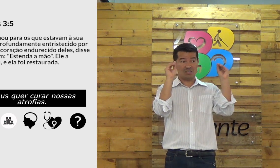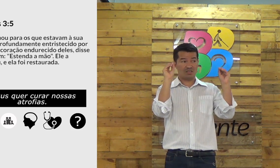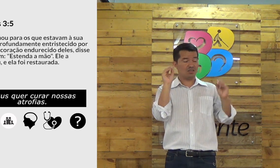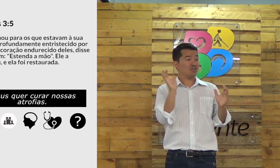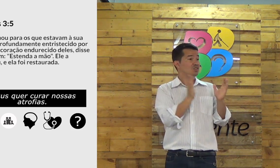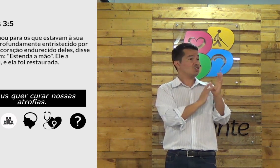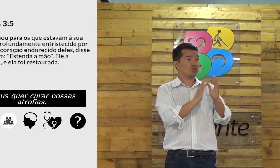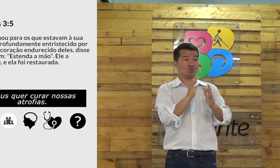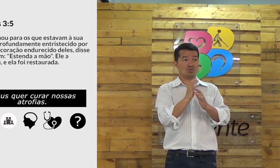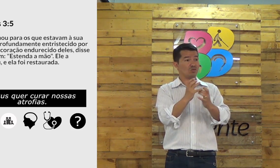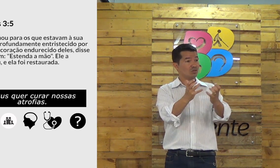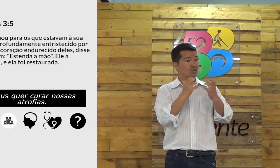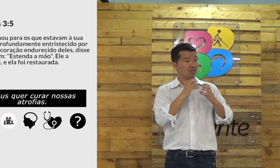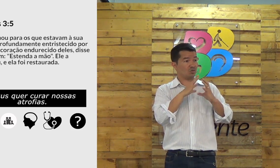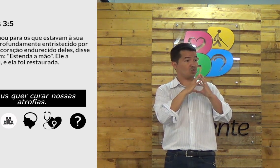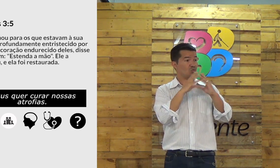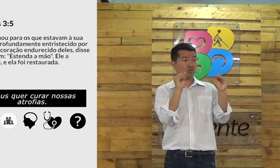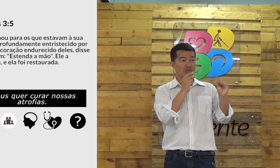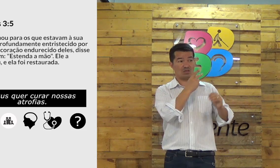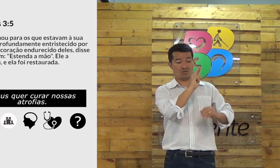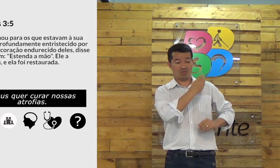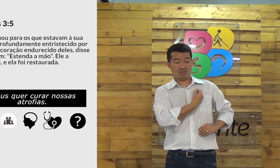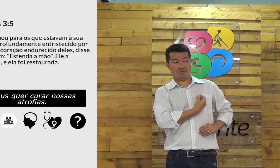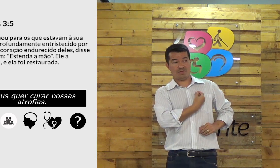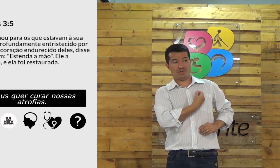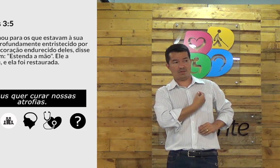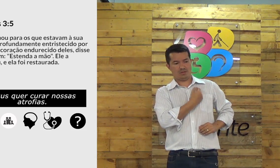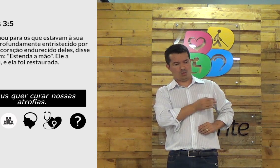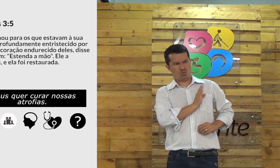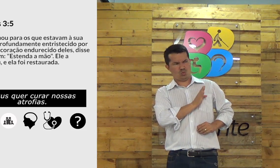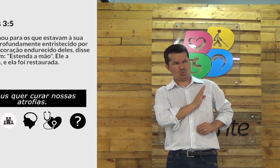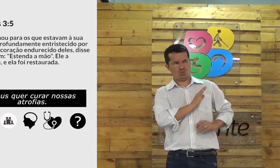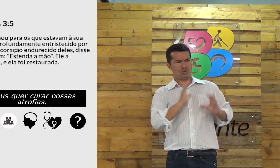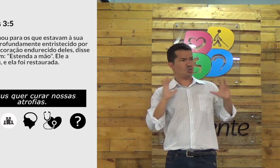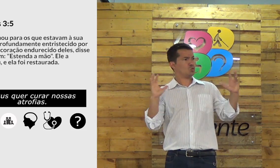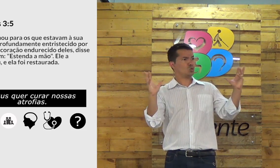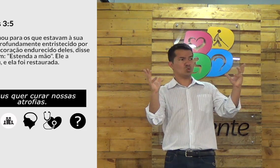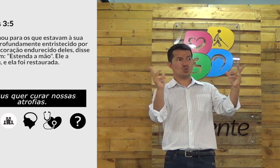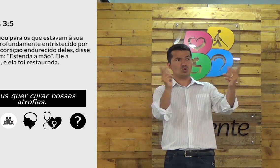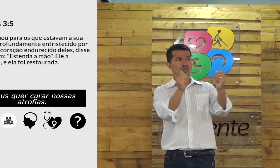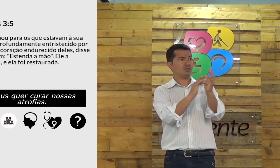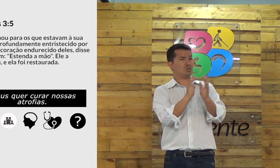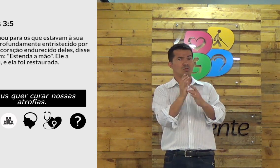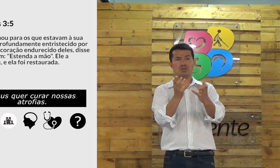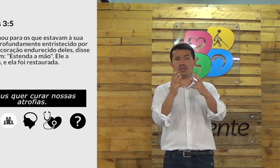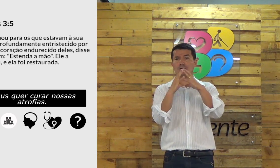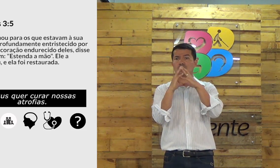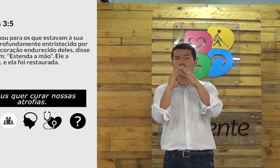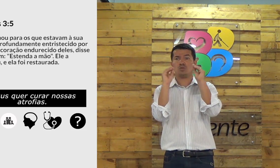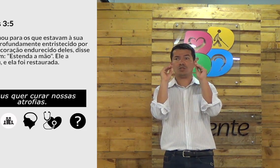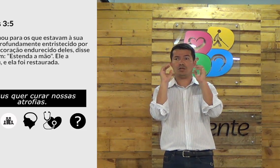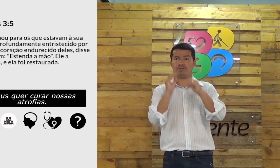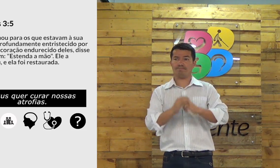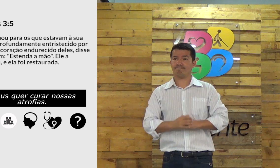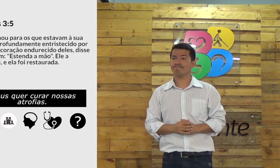pensamento Jesus quer curar a sua vida o seu coração Jesus quer curar tudo